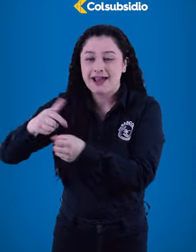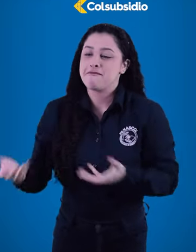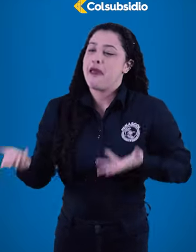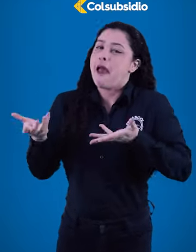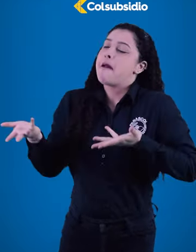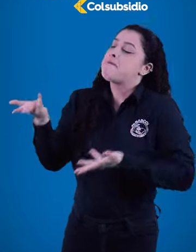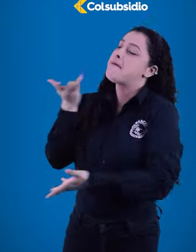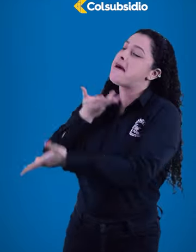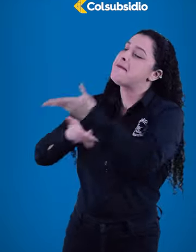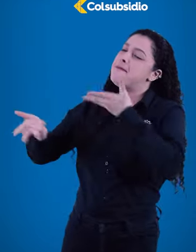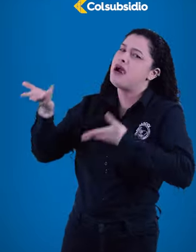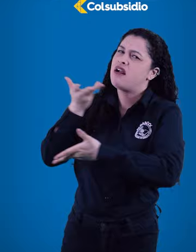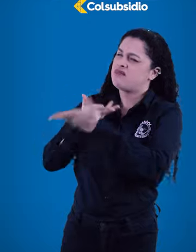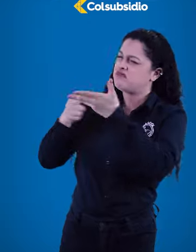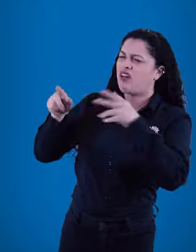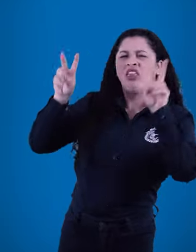En esta transmisión hablaremos de